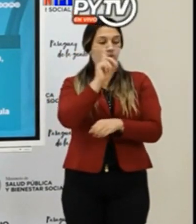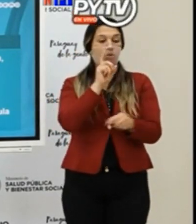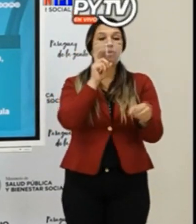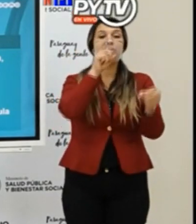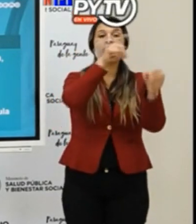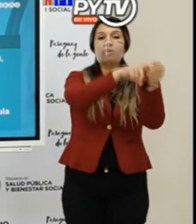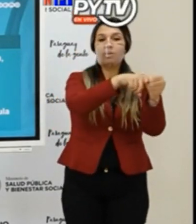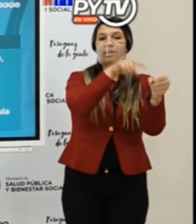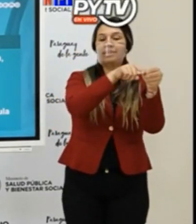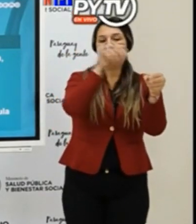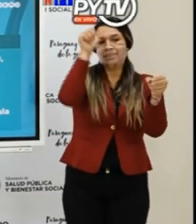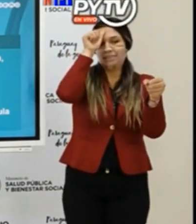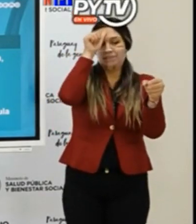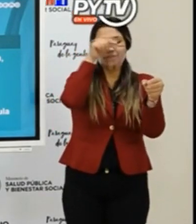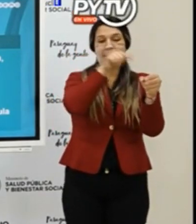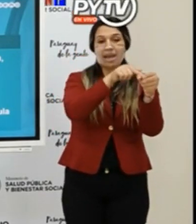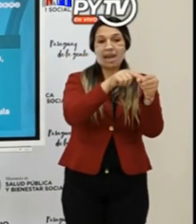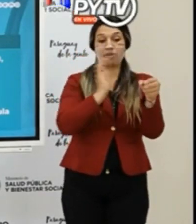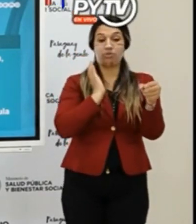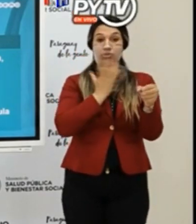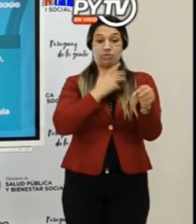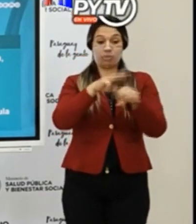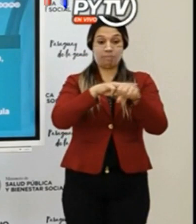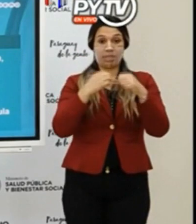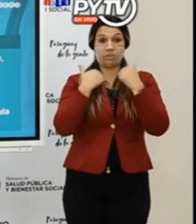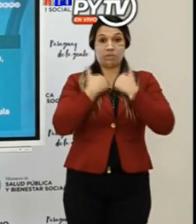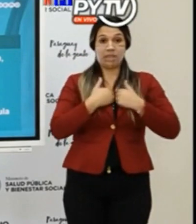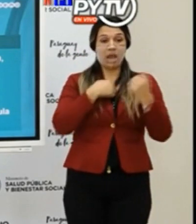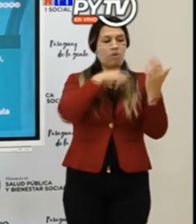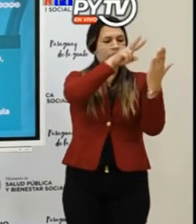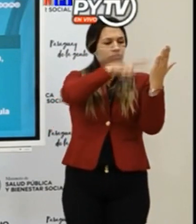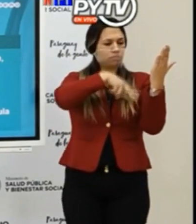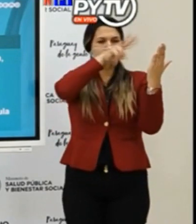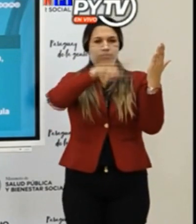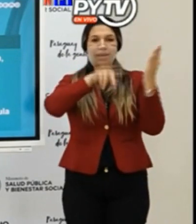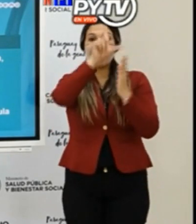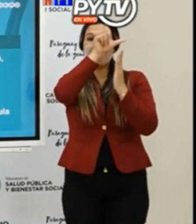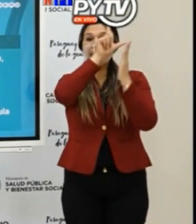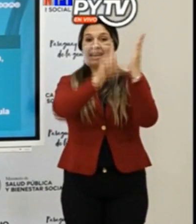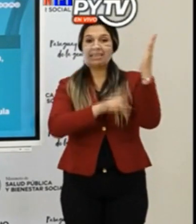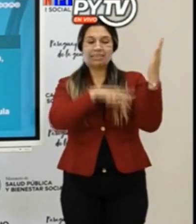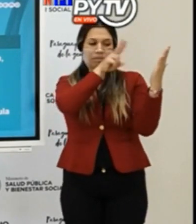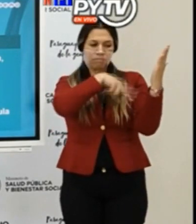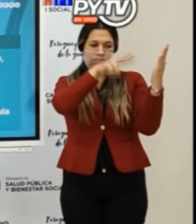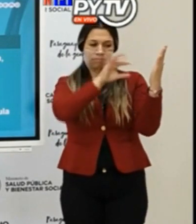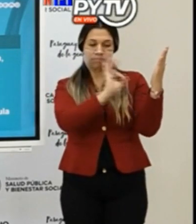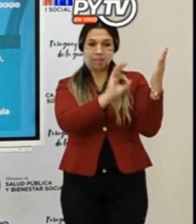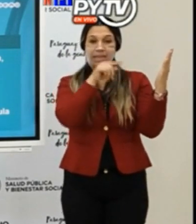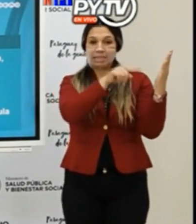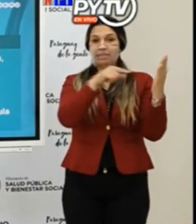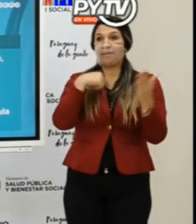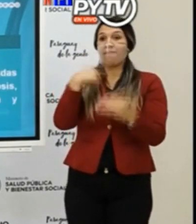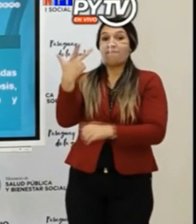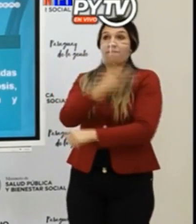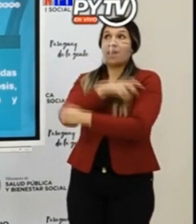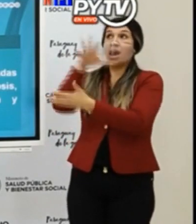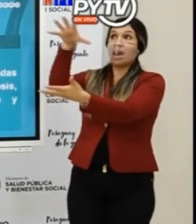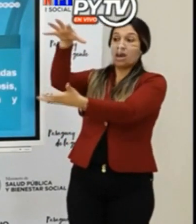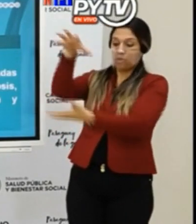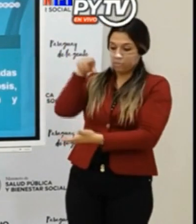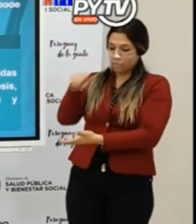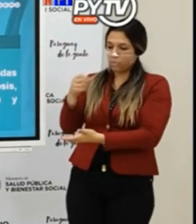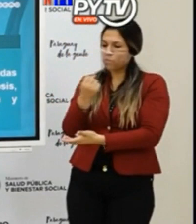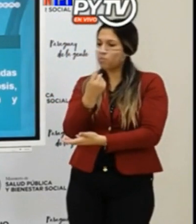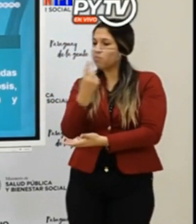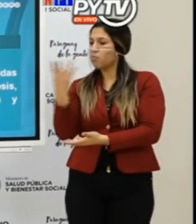la base de datos que nos permitirá el agendamiento y que estas personas puedan recibir el mensaje